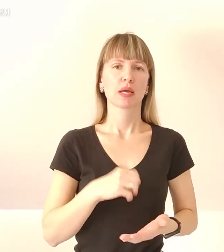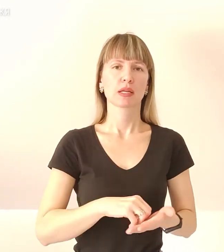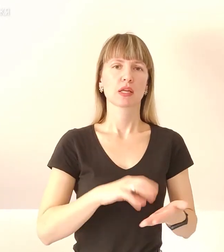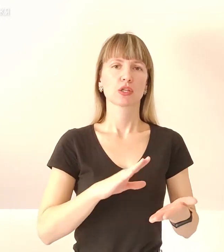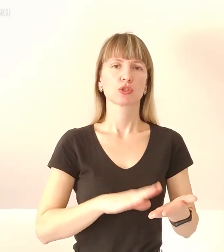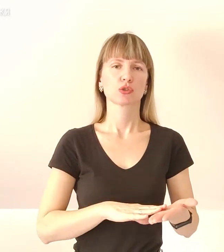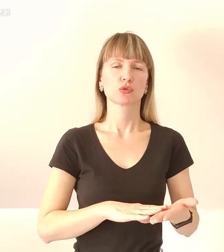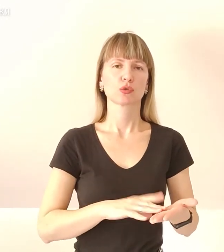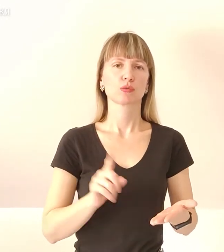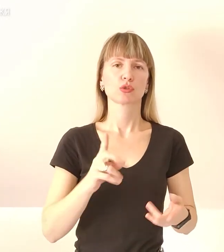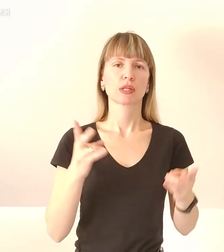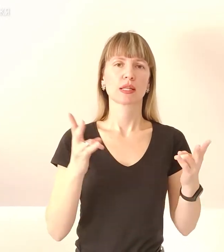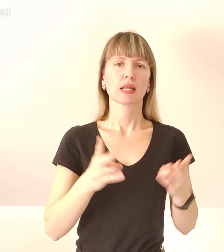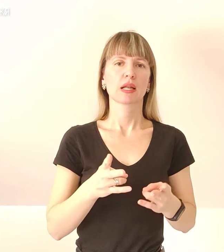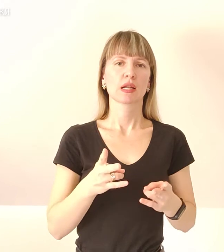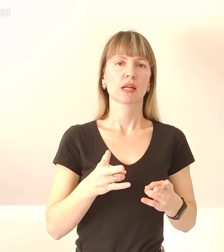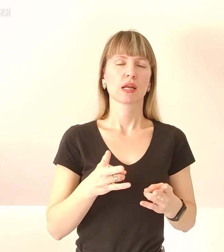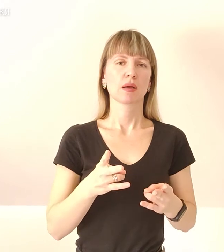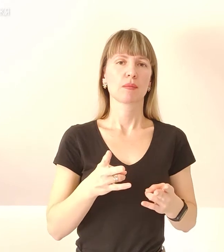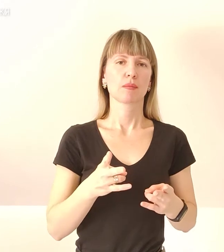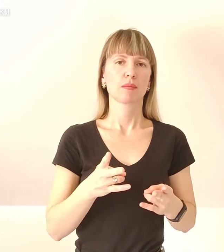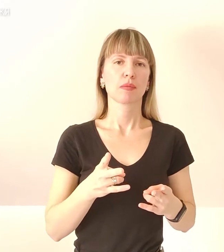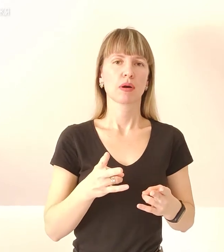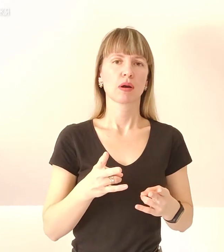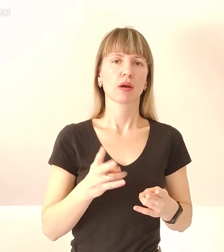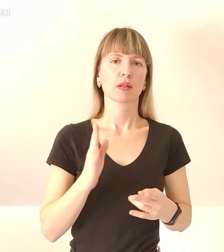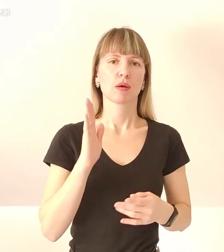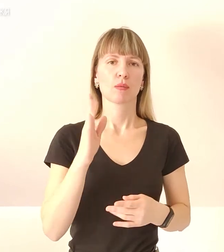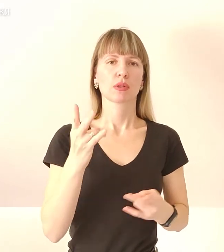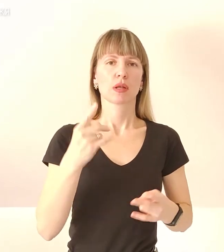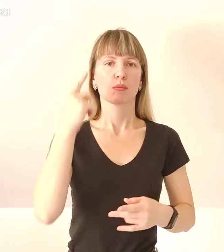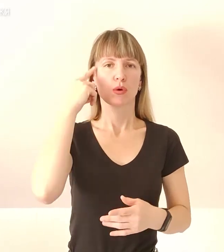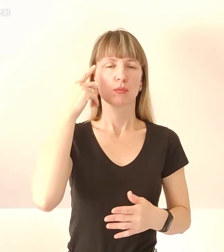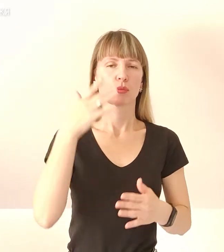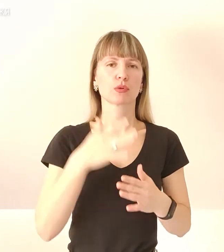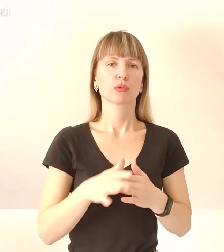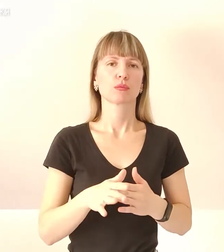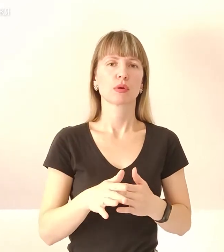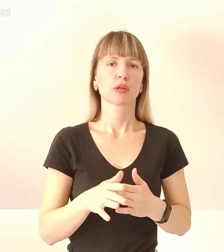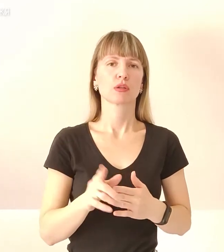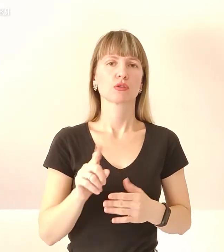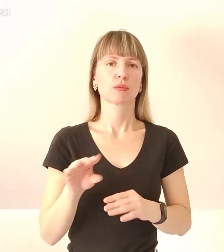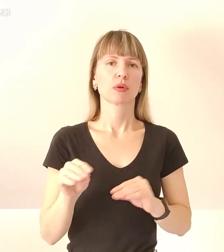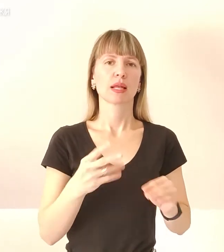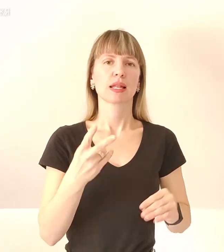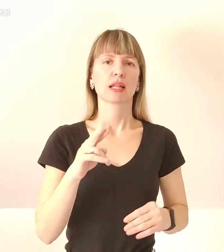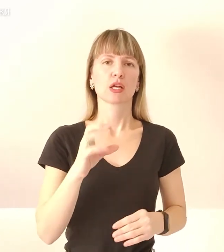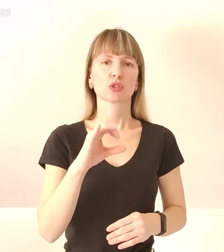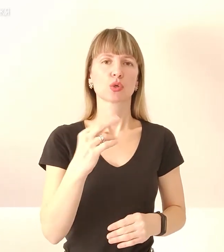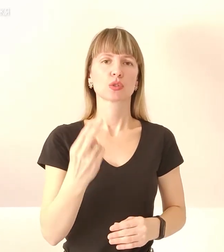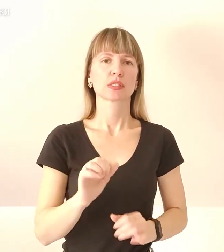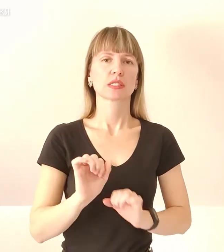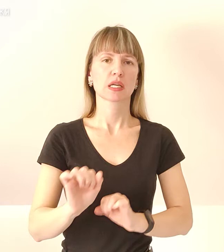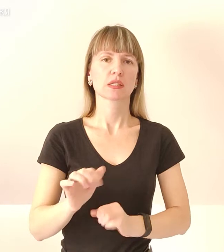треба розуміння. Навіть для майбутнього треба їм розуміння. Підтверджуємо, що вони перемістилися, це для соціального захисту. Далі ми